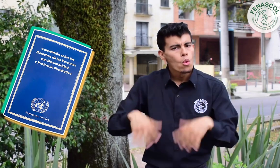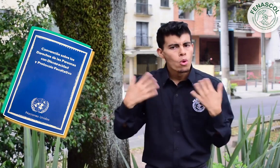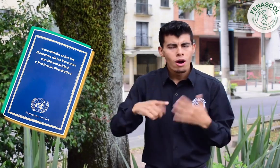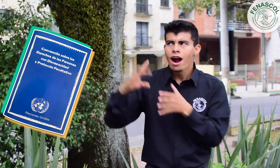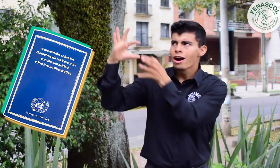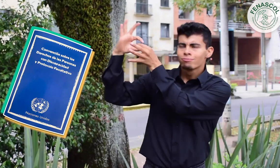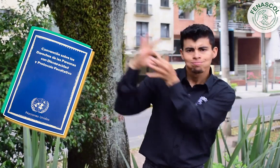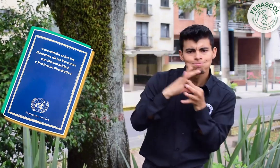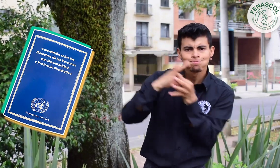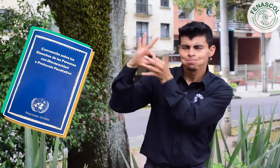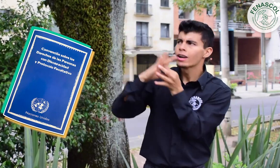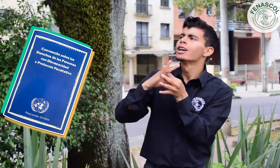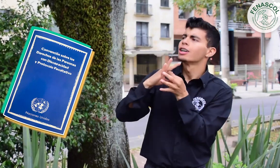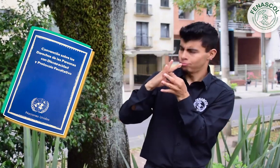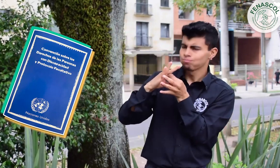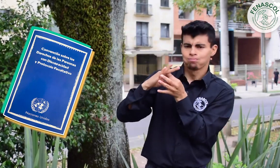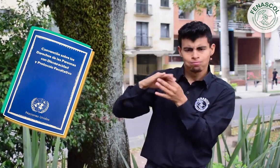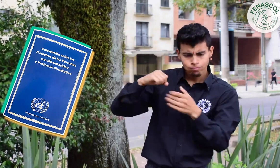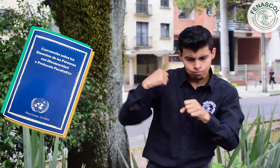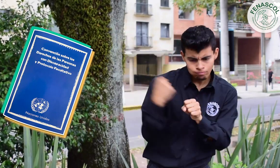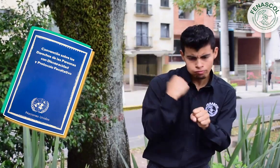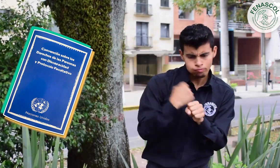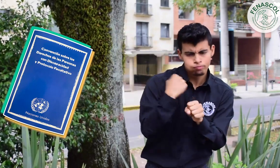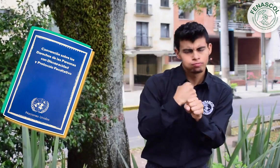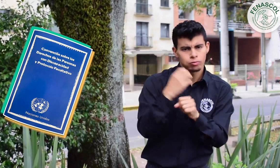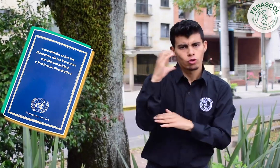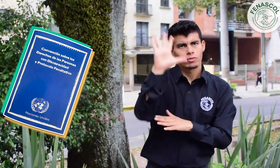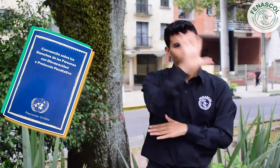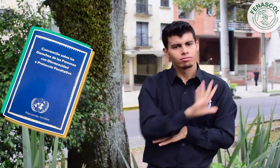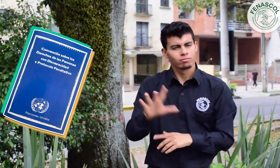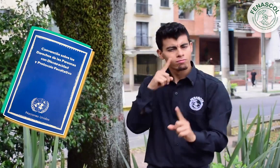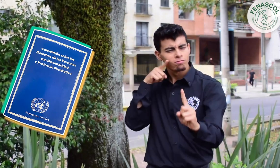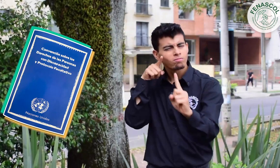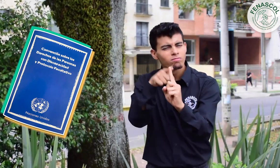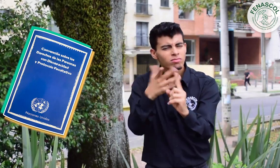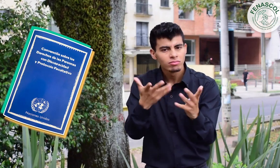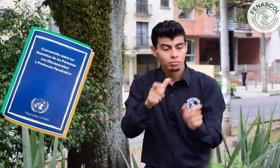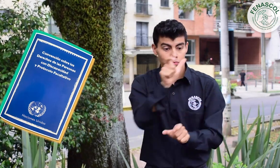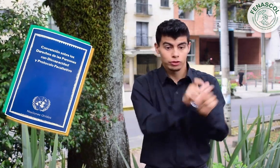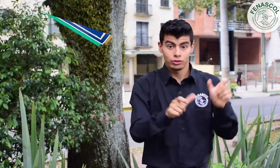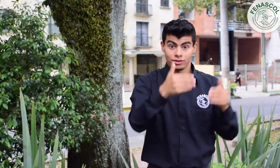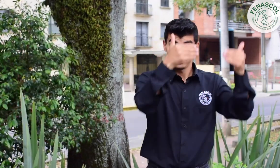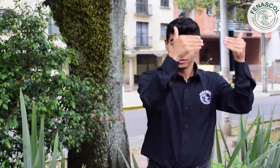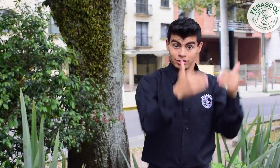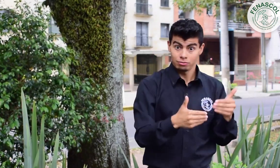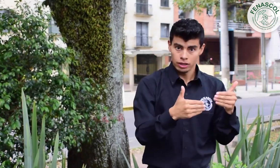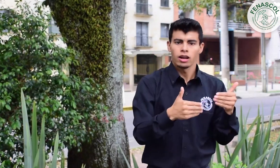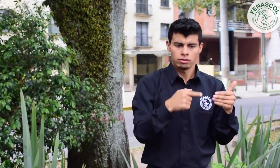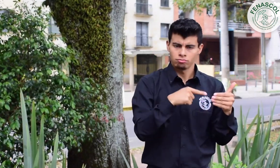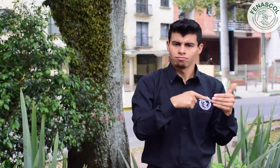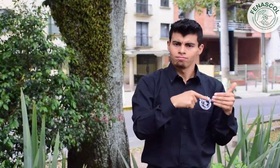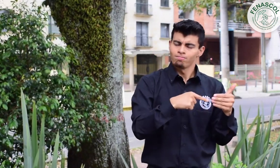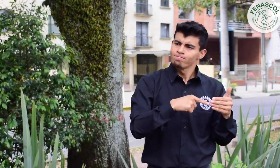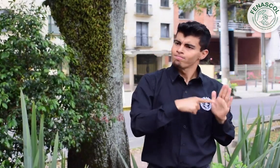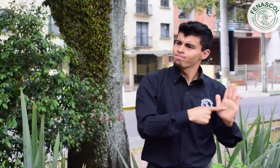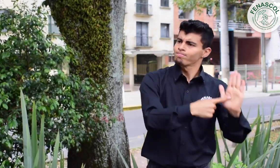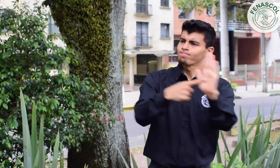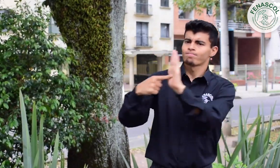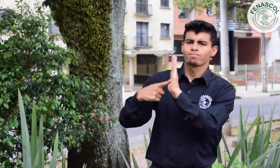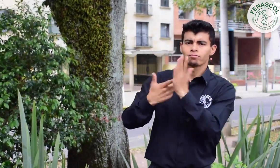con Discapacidad que divulgó la ONU, dándole a las personas con discapacidad una herramienta para visibilizar y trabajar